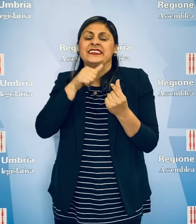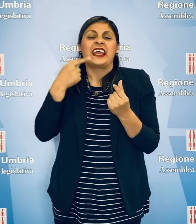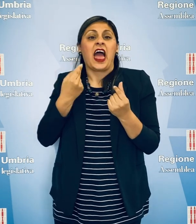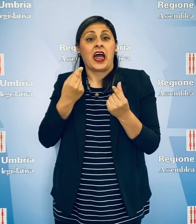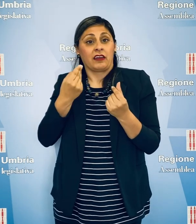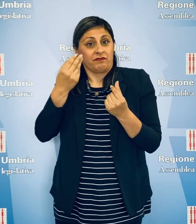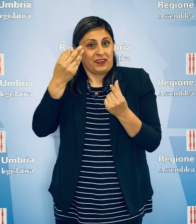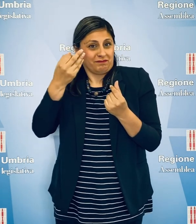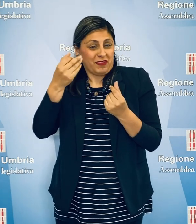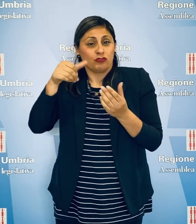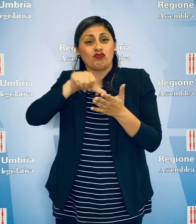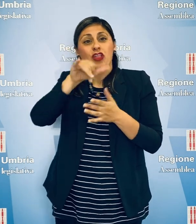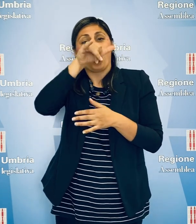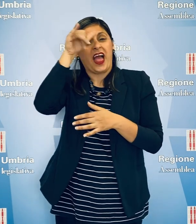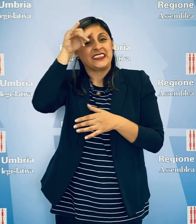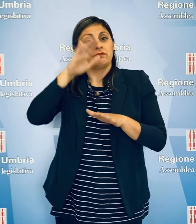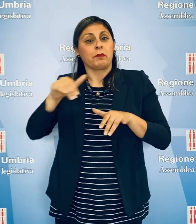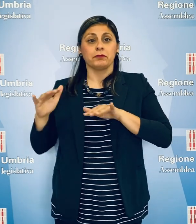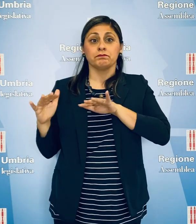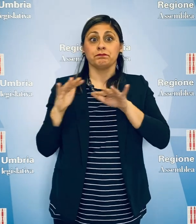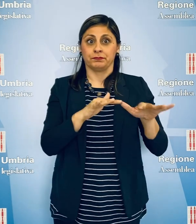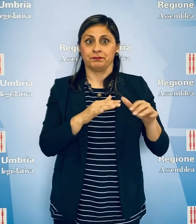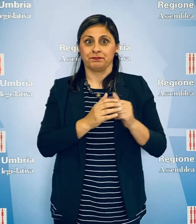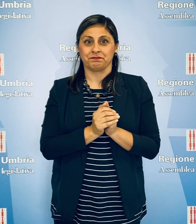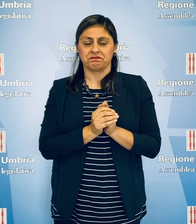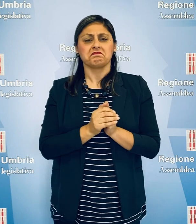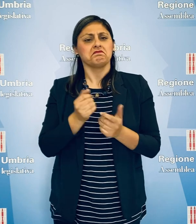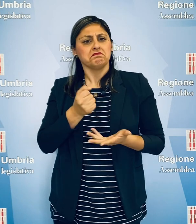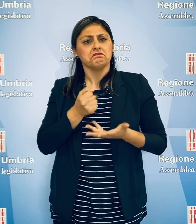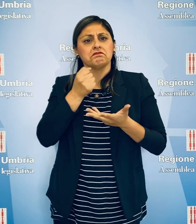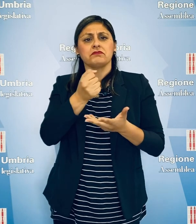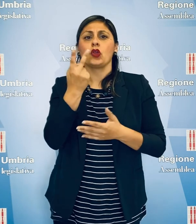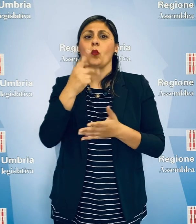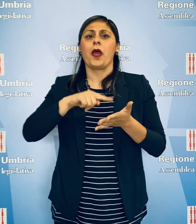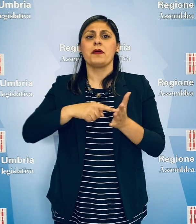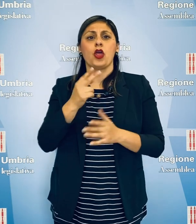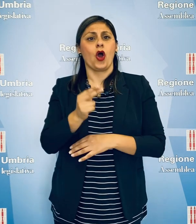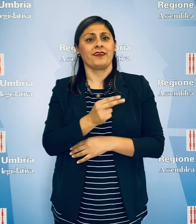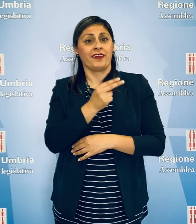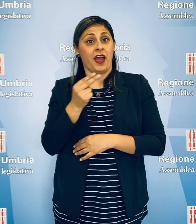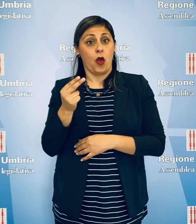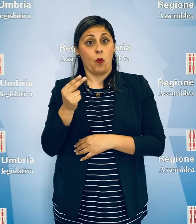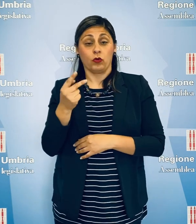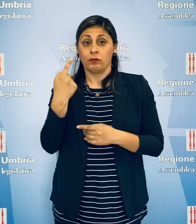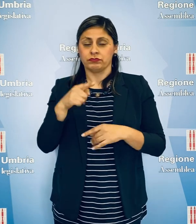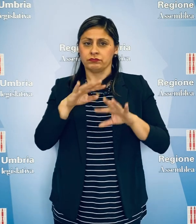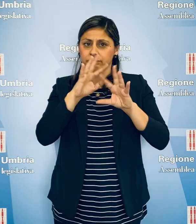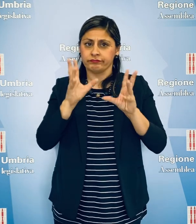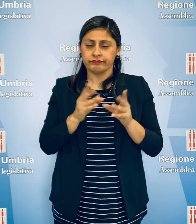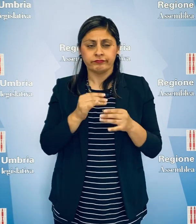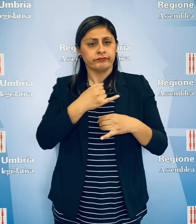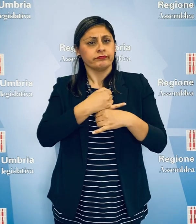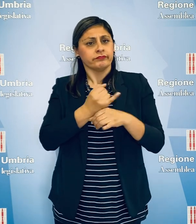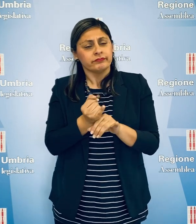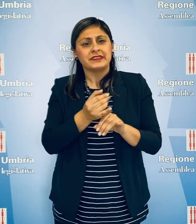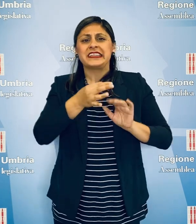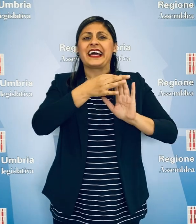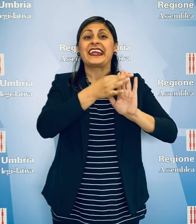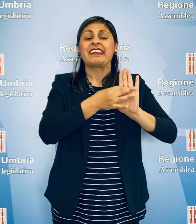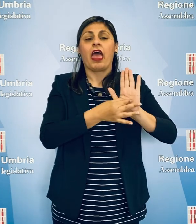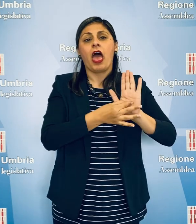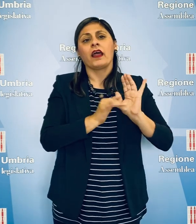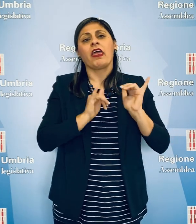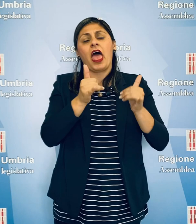sostegno per incentivare il ricorso ai centri estivi. Sono stati istanziati 2 milioni di euro che saranno